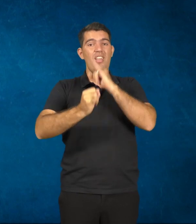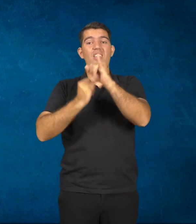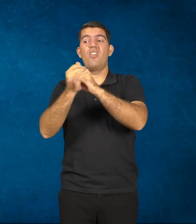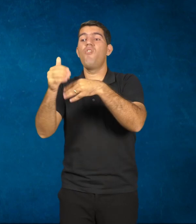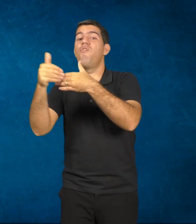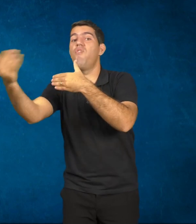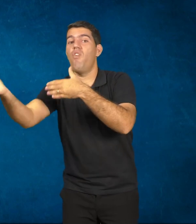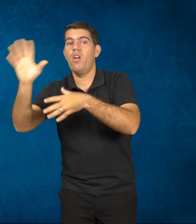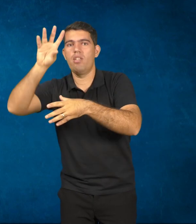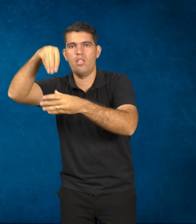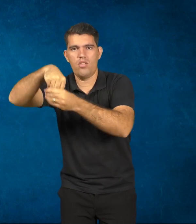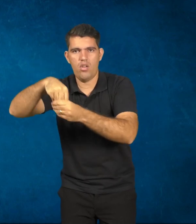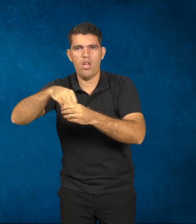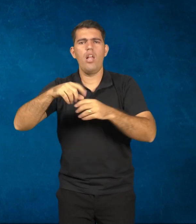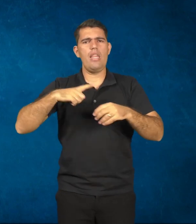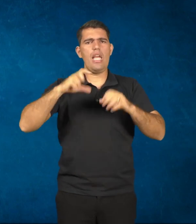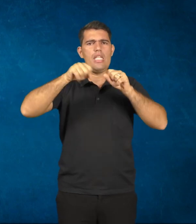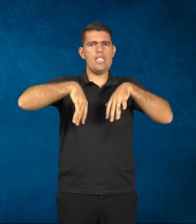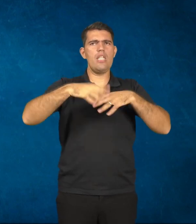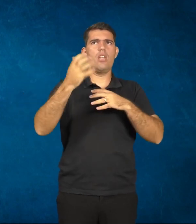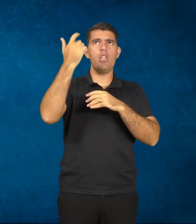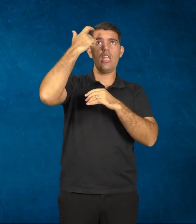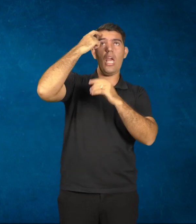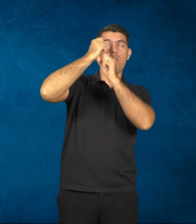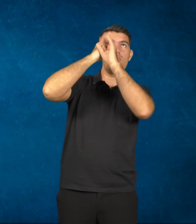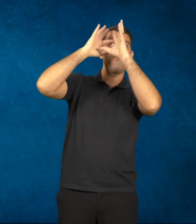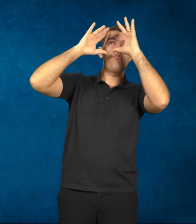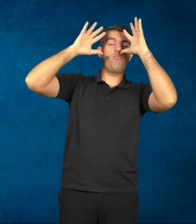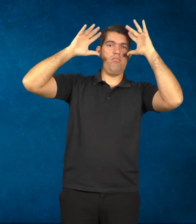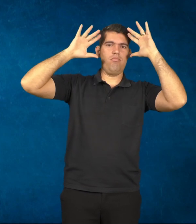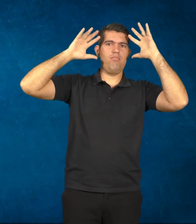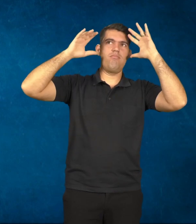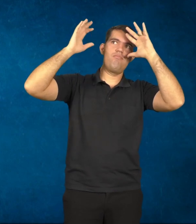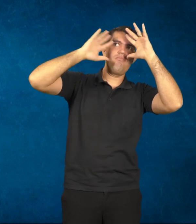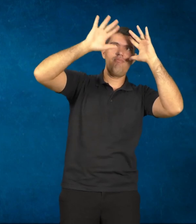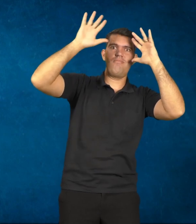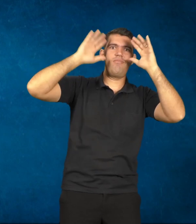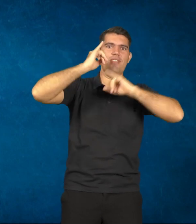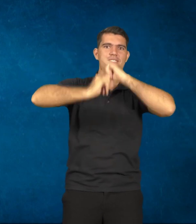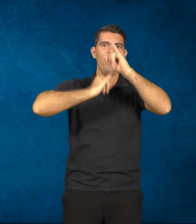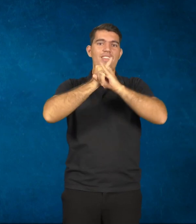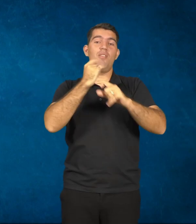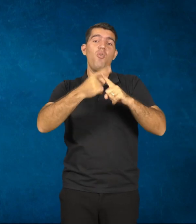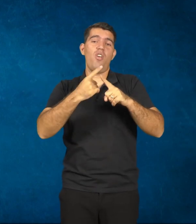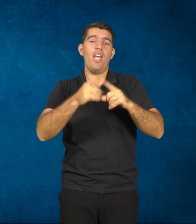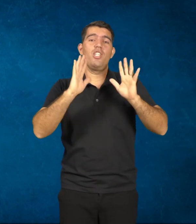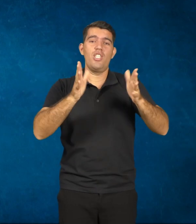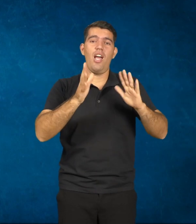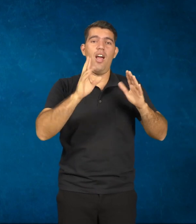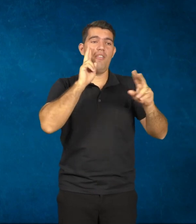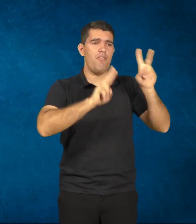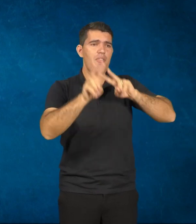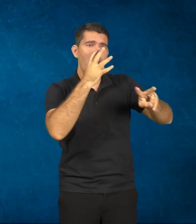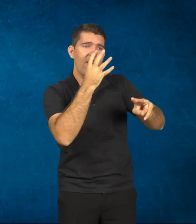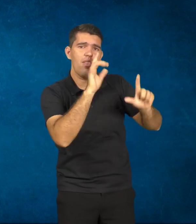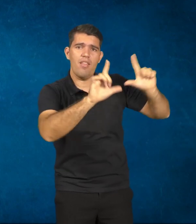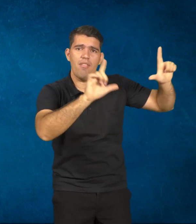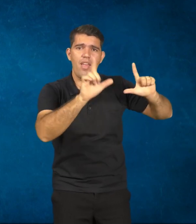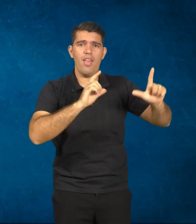no imaginário dos alunos e dos professores, como espectadores da televisão, como usuário das plataformas digitais, das mídias sociais. Então,